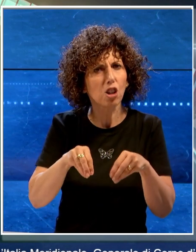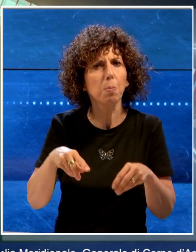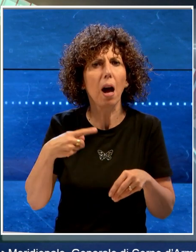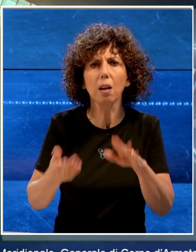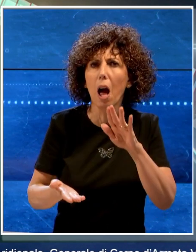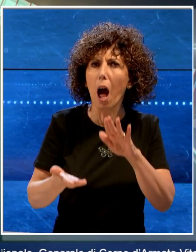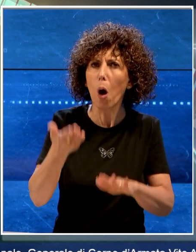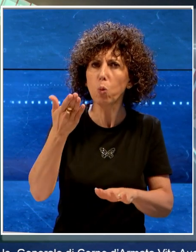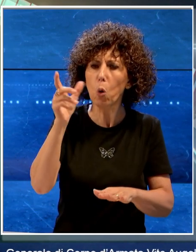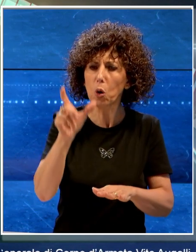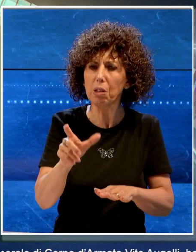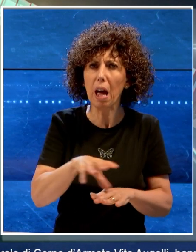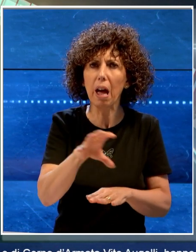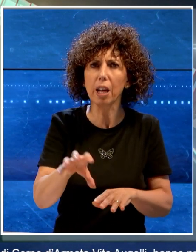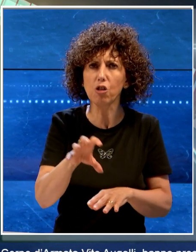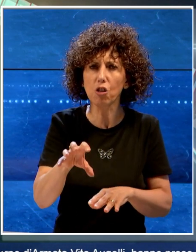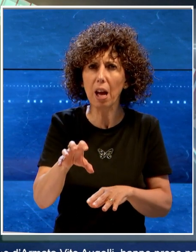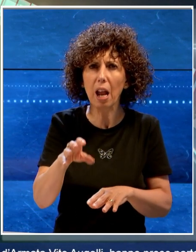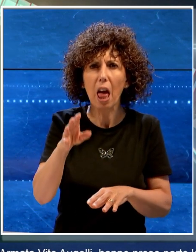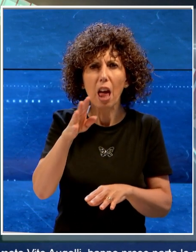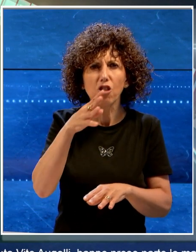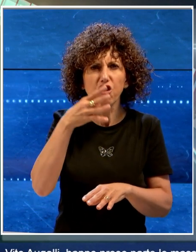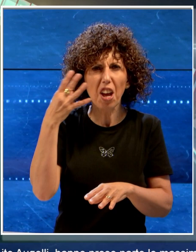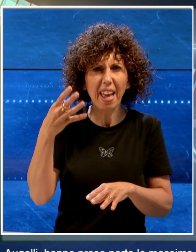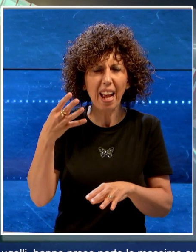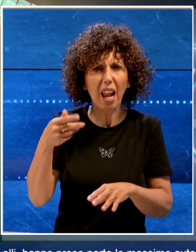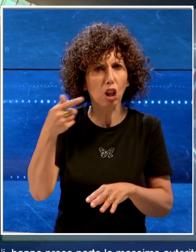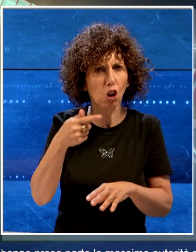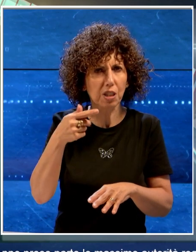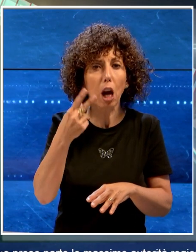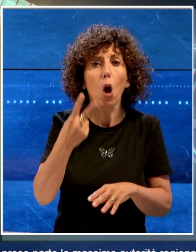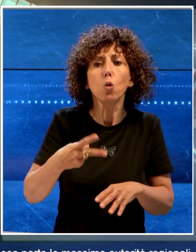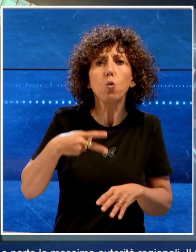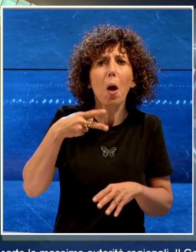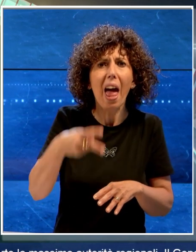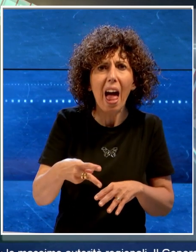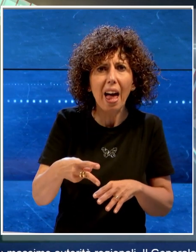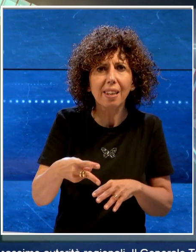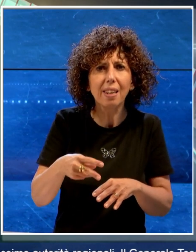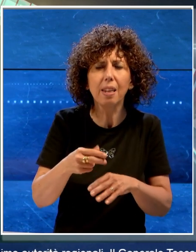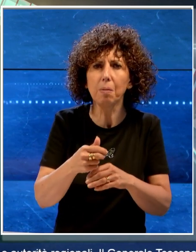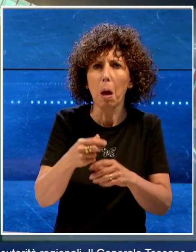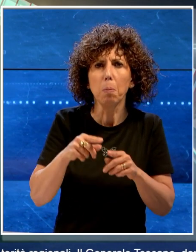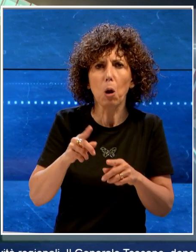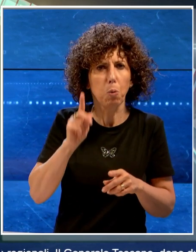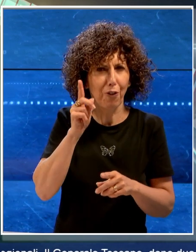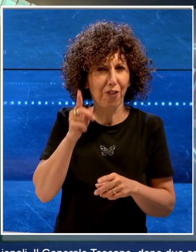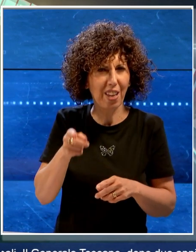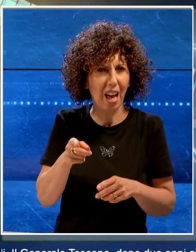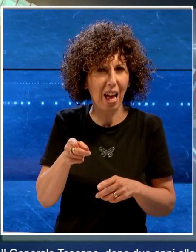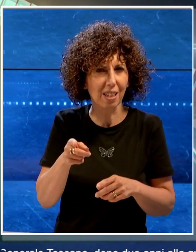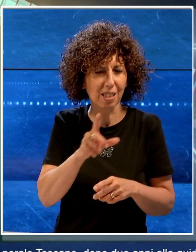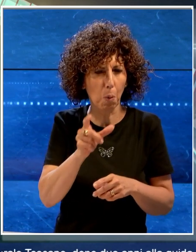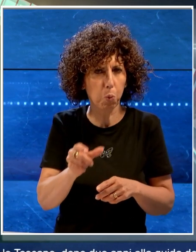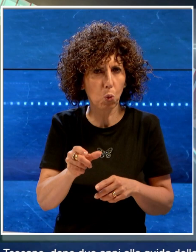autorità regionali. Il generale Toscano, dopo due anni alla guida delle fiamme gialle pugliesi,